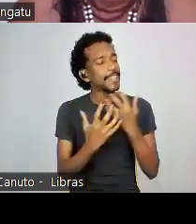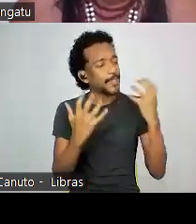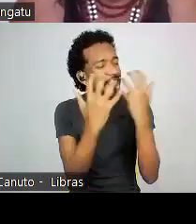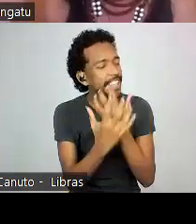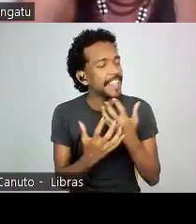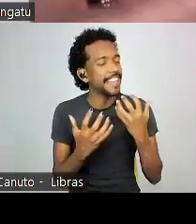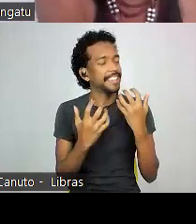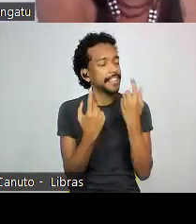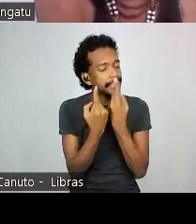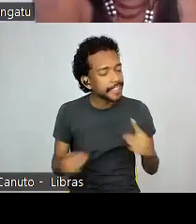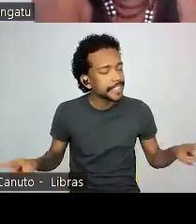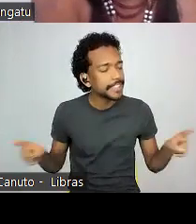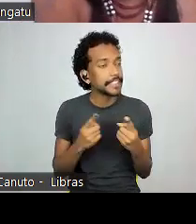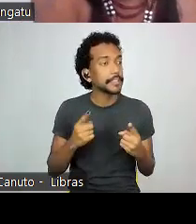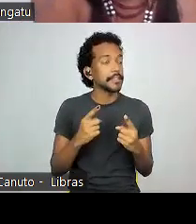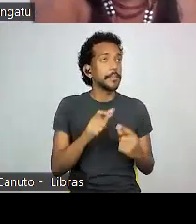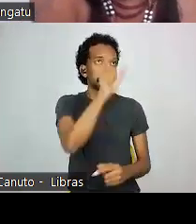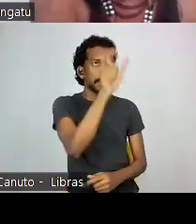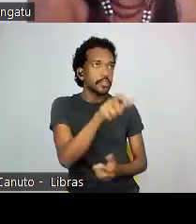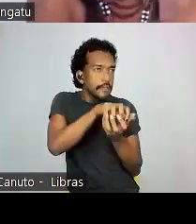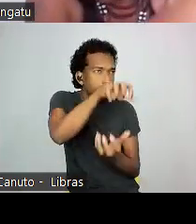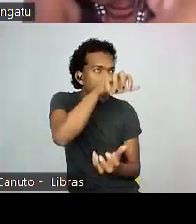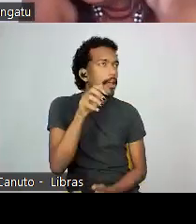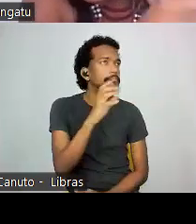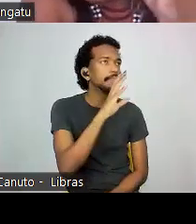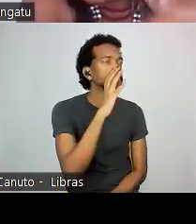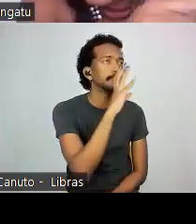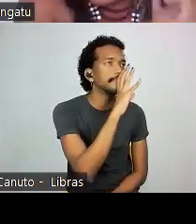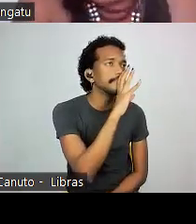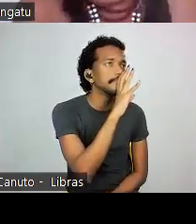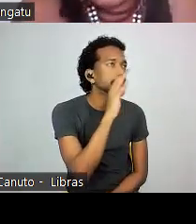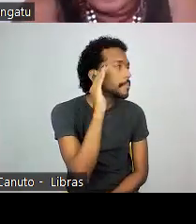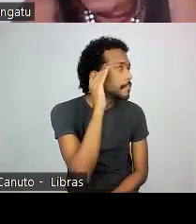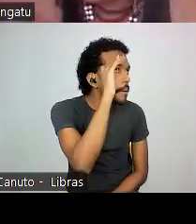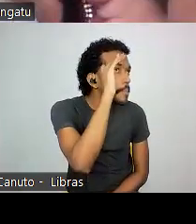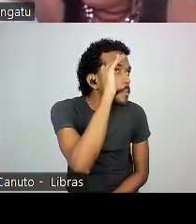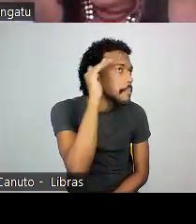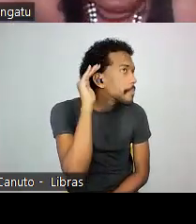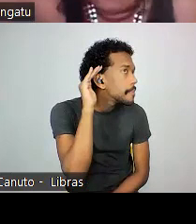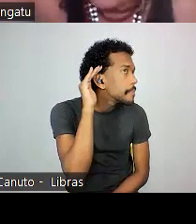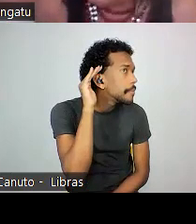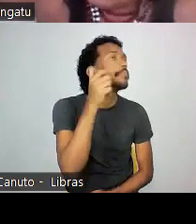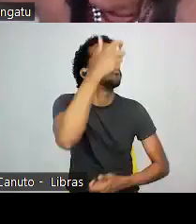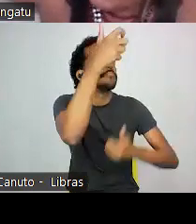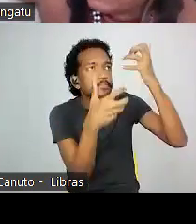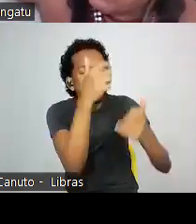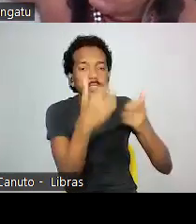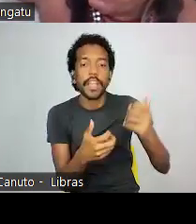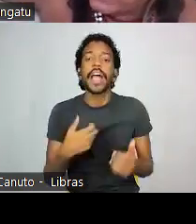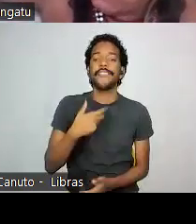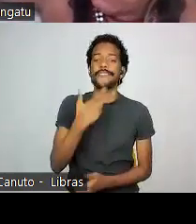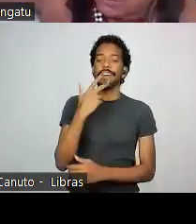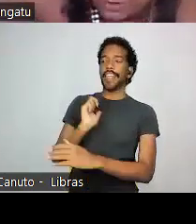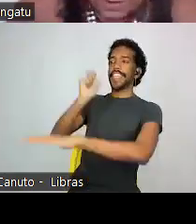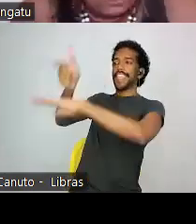canto, pelo ouvir o ancião. Essa é a nossa ideia. Então, ao invés de colocar uma estátua